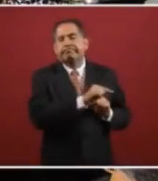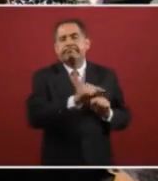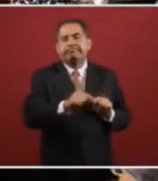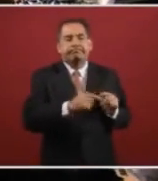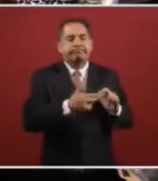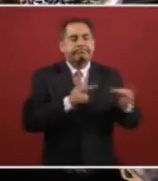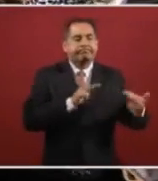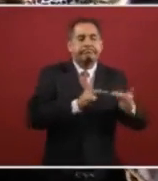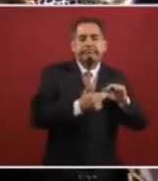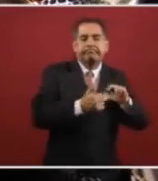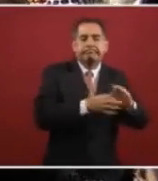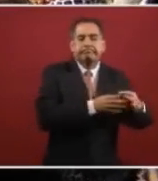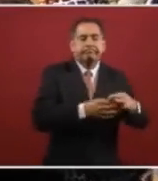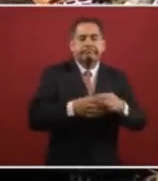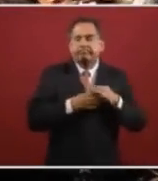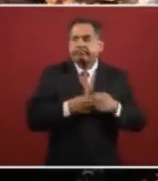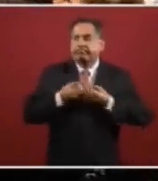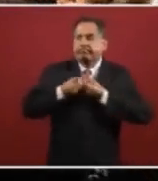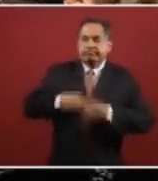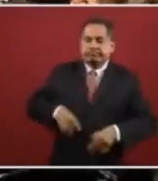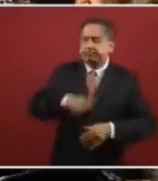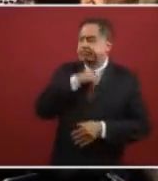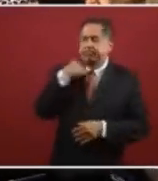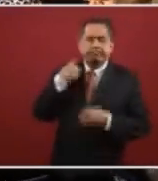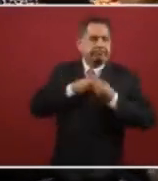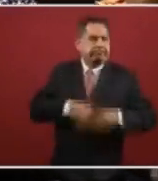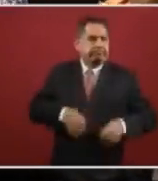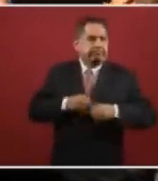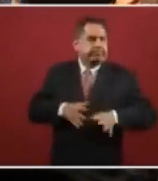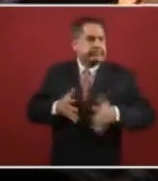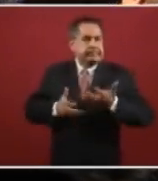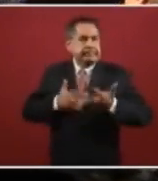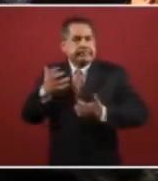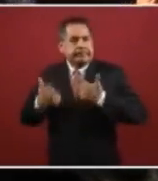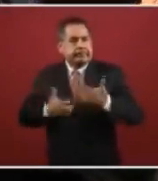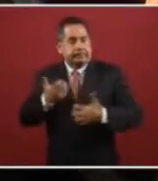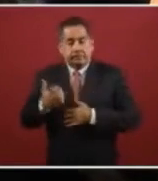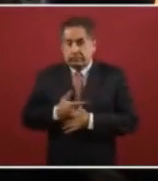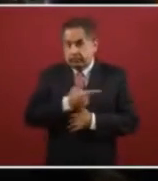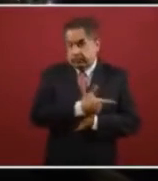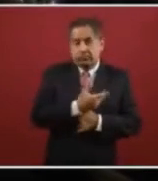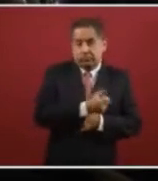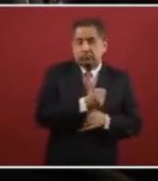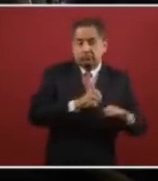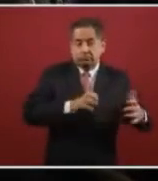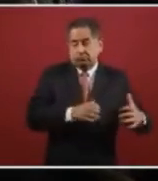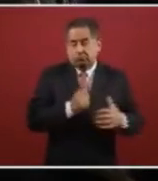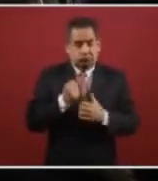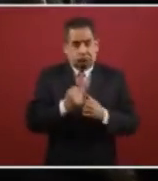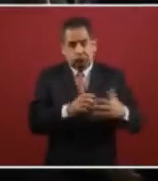de intereses y muy fuerte muy poderosa